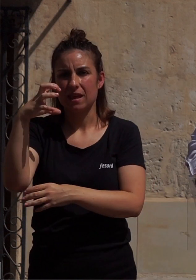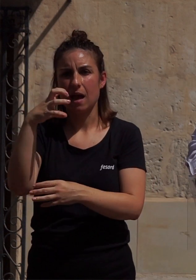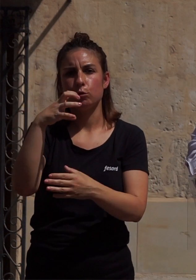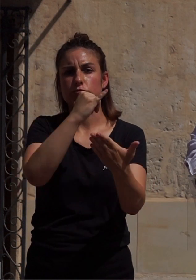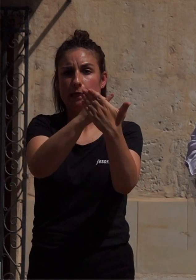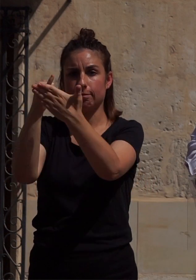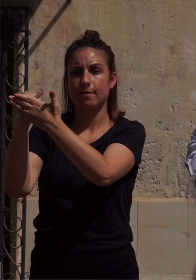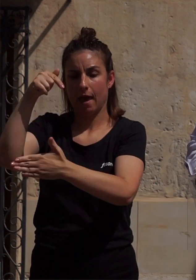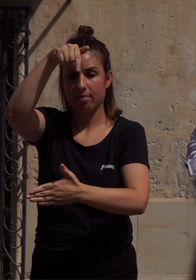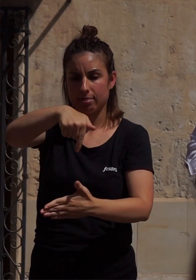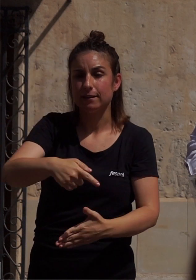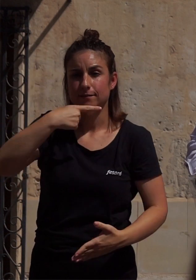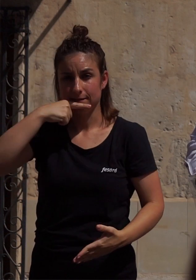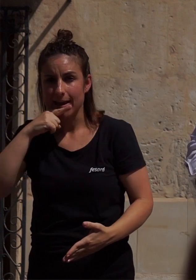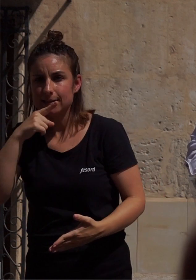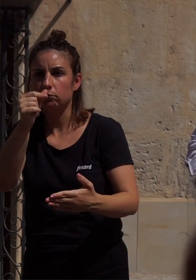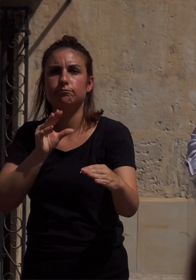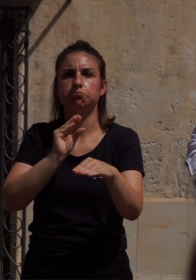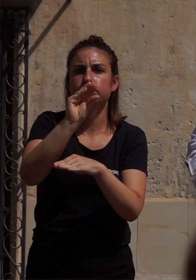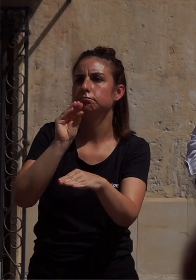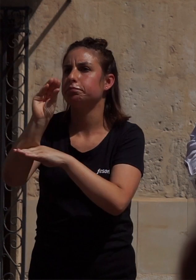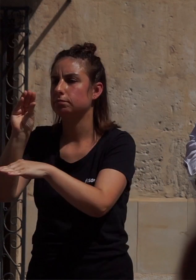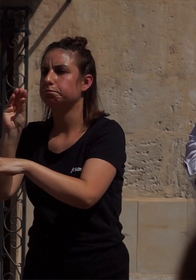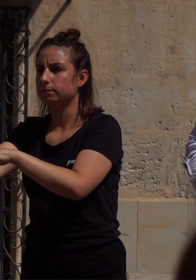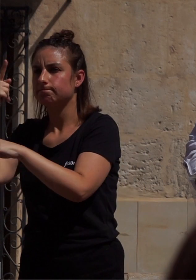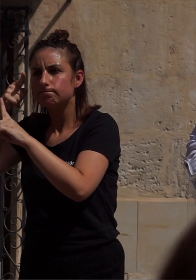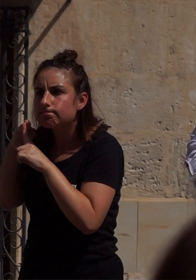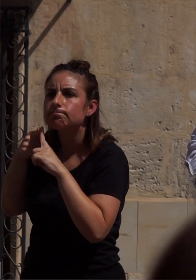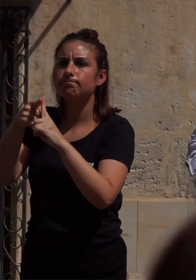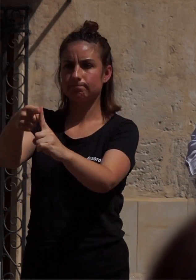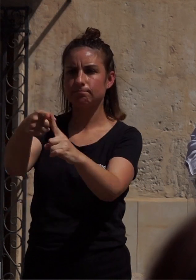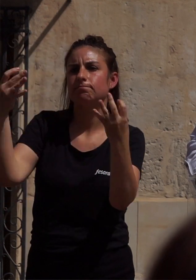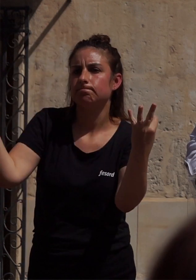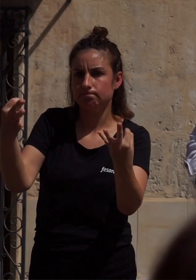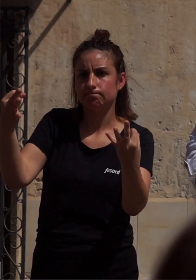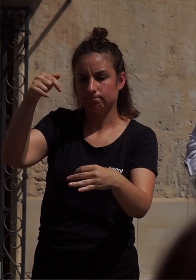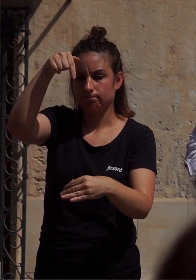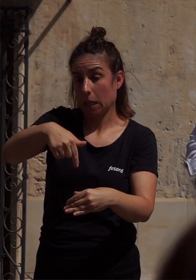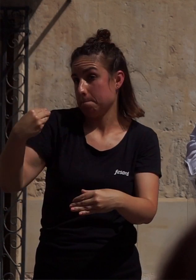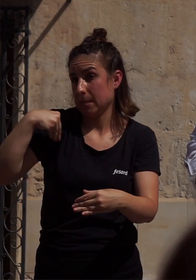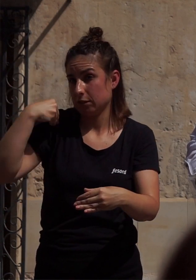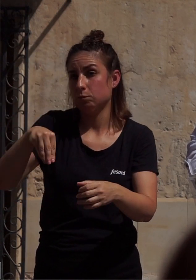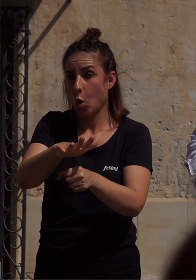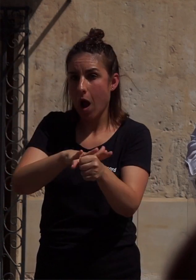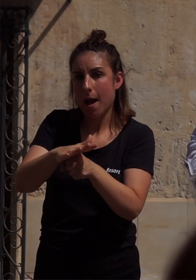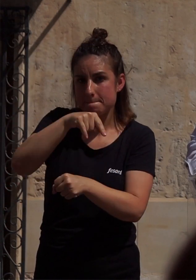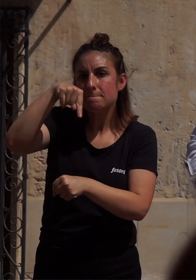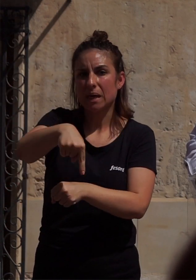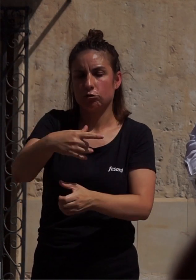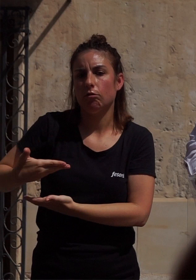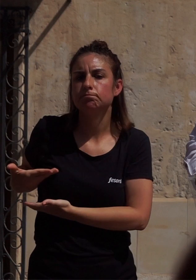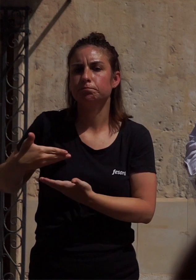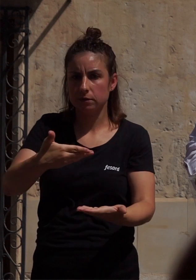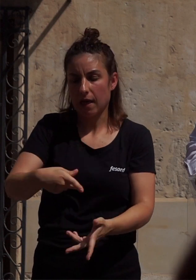locales de financiación suficiente para llevar a cabo las competencias de esta materia que nos permitan asegurar